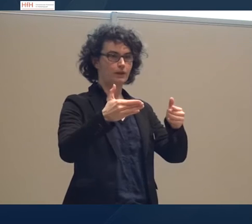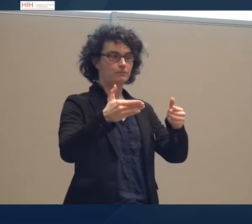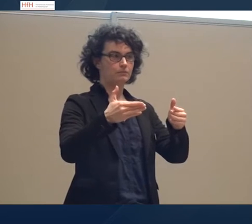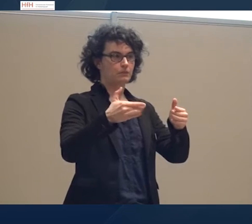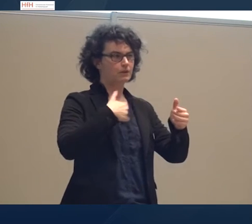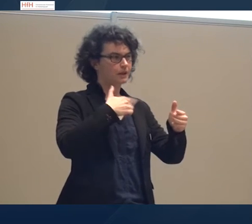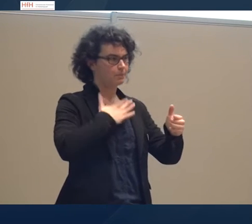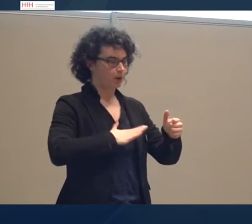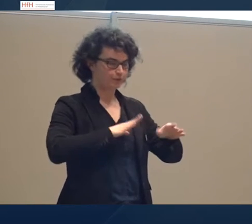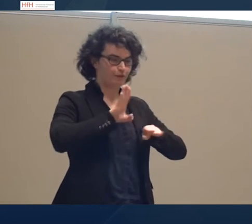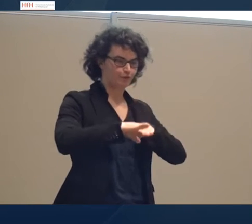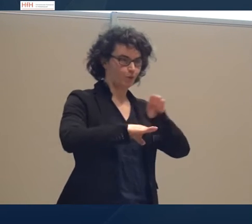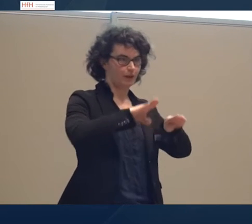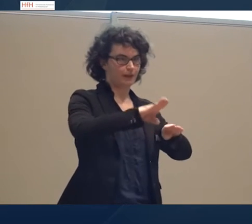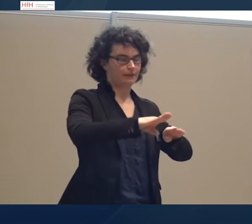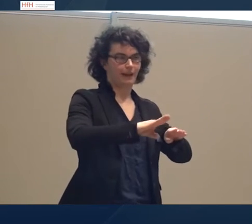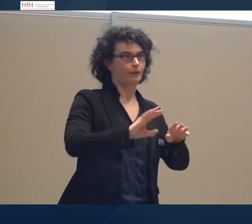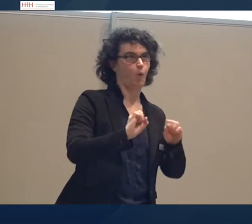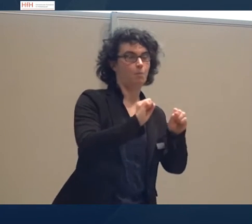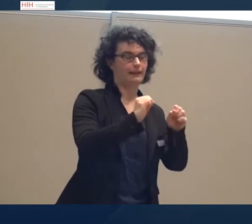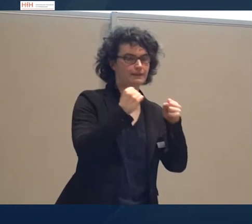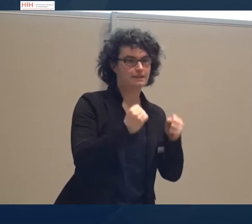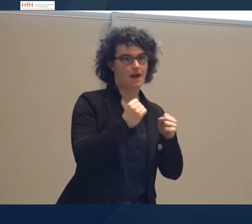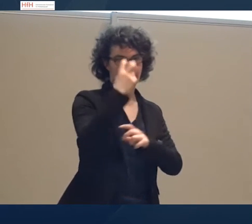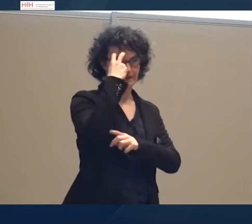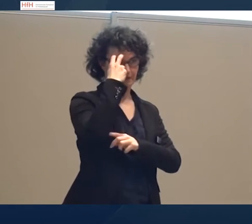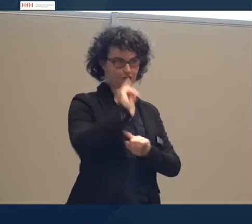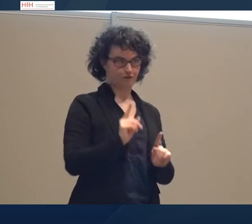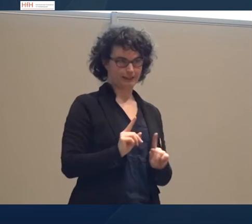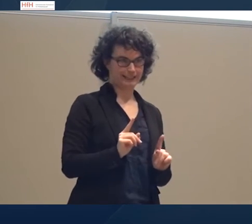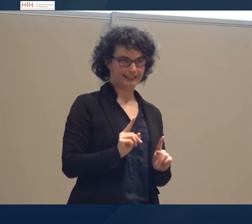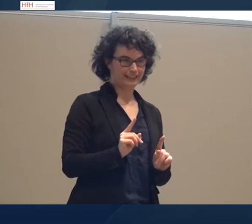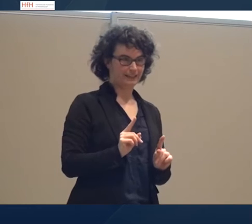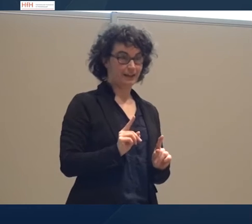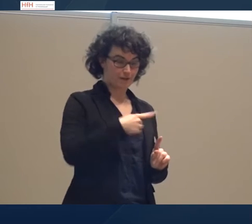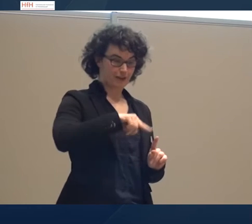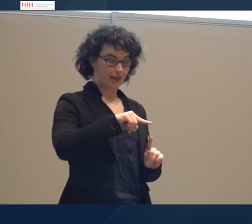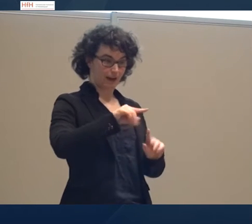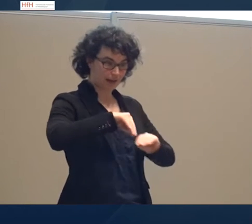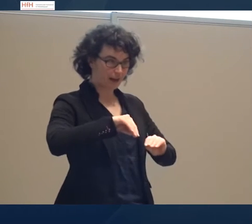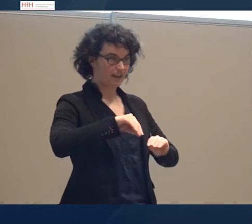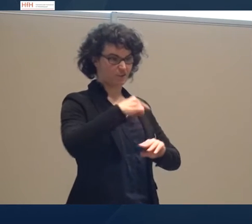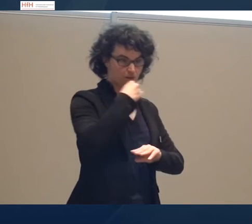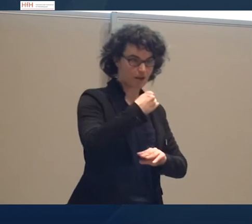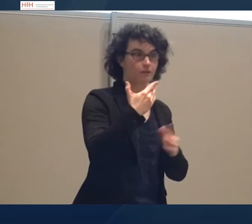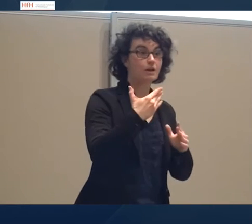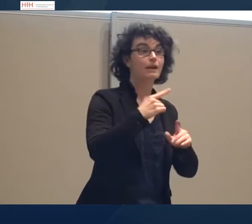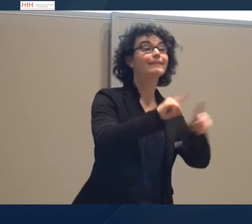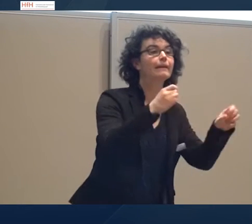die nicht unbedingt so wissenschaftlich scheint, wenn man sagt, was man nicht tut. Aber es ist manchmal